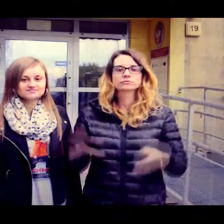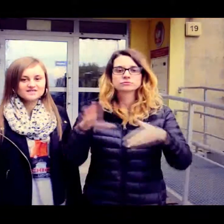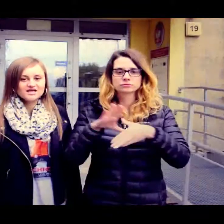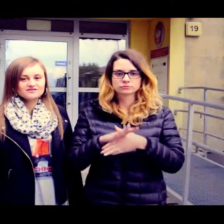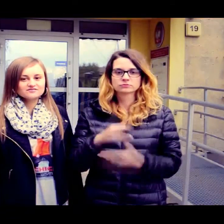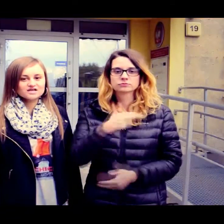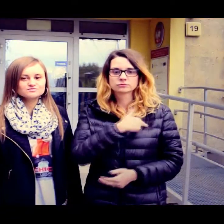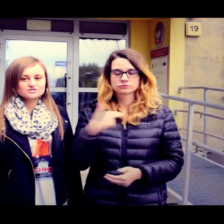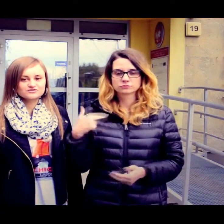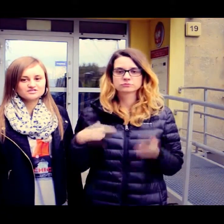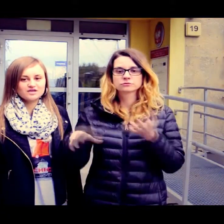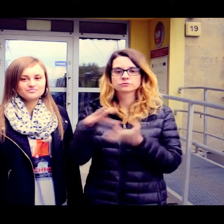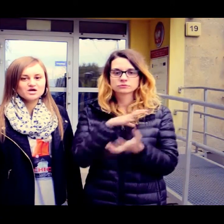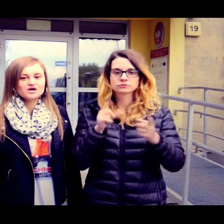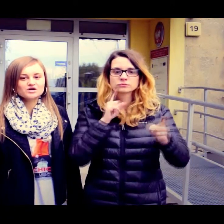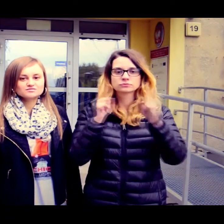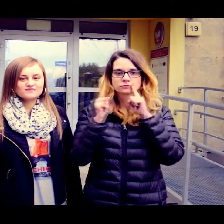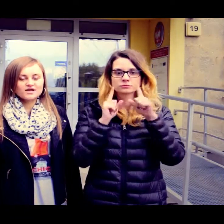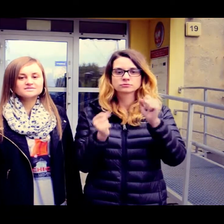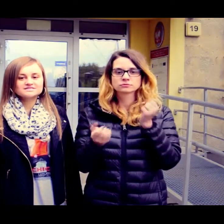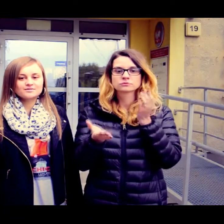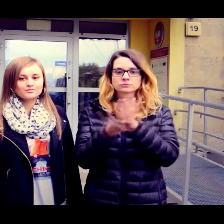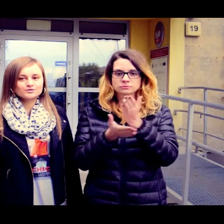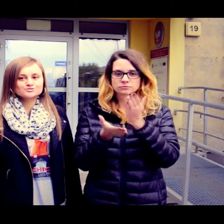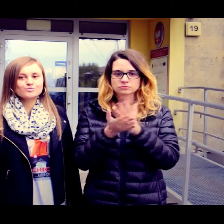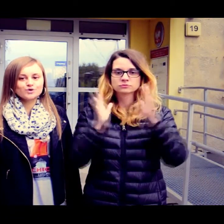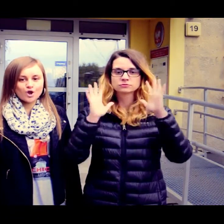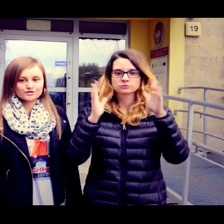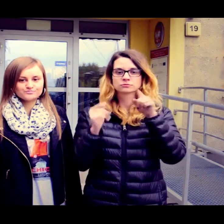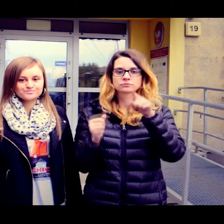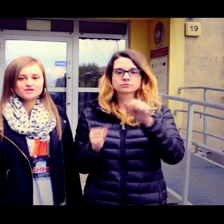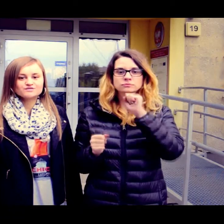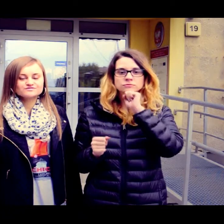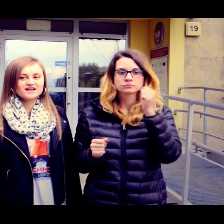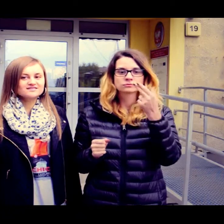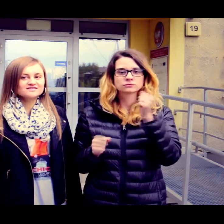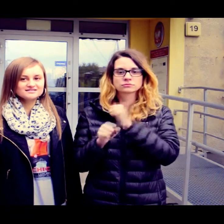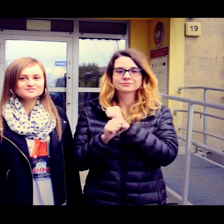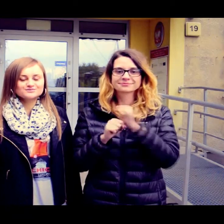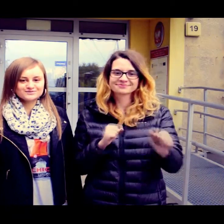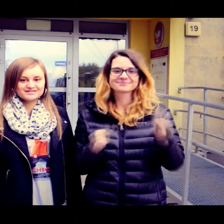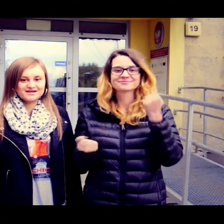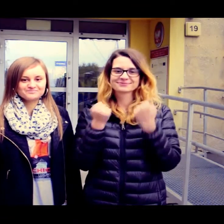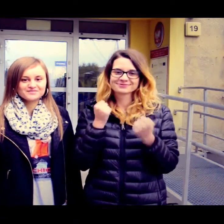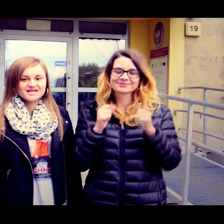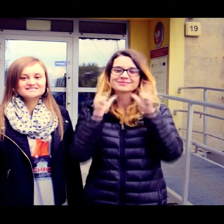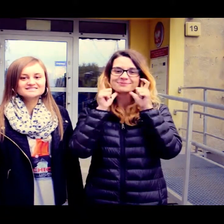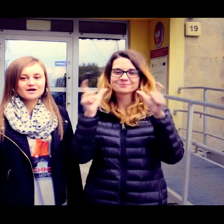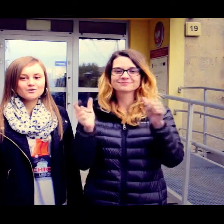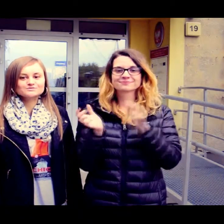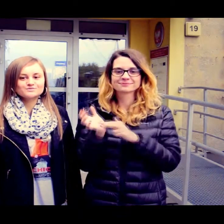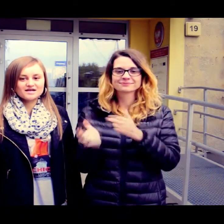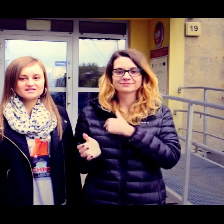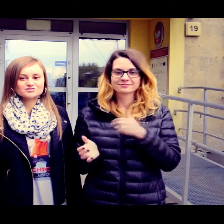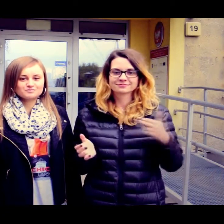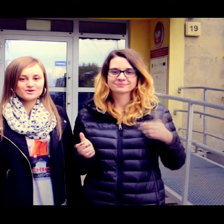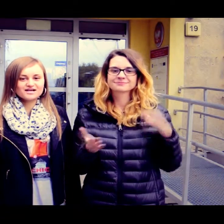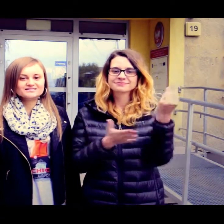W naszym świecie rozmawiamy za pomocą rąk. To wcale nie jest trudne. Zagłosujmy na nasz projekt,